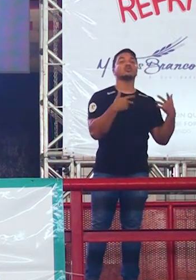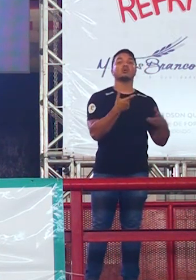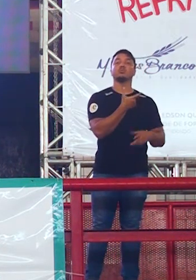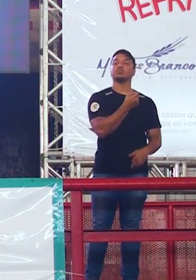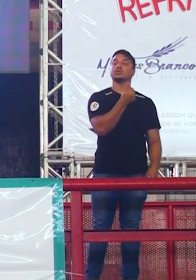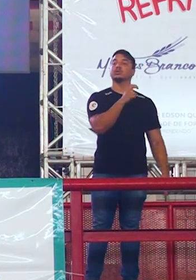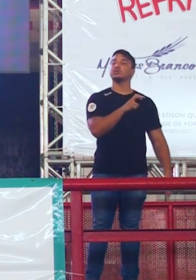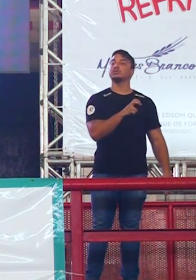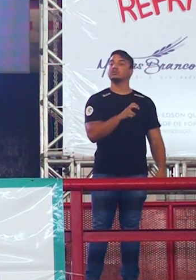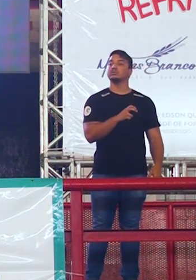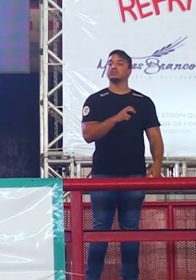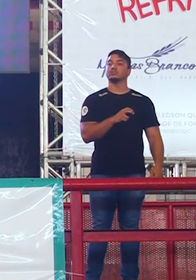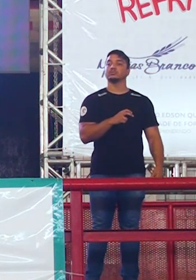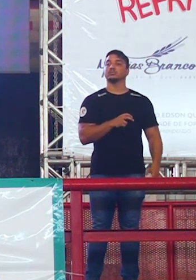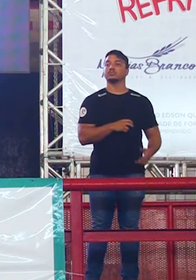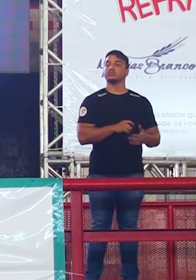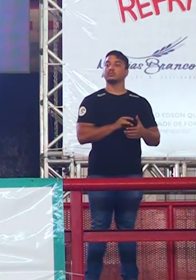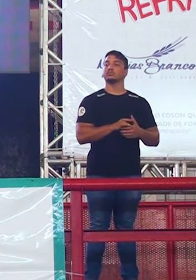Estou ouvindo, não.